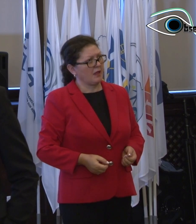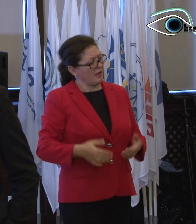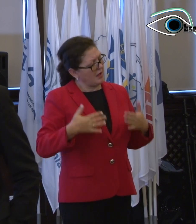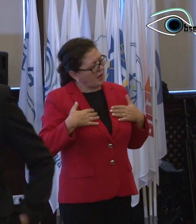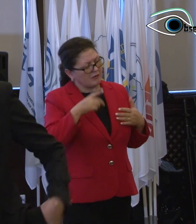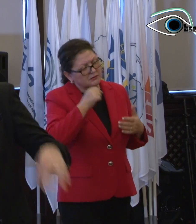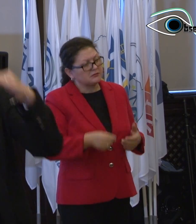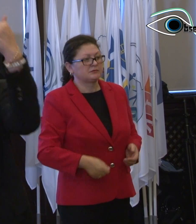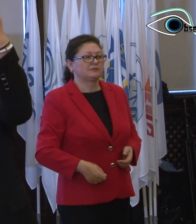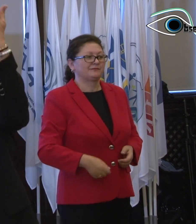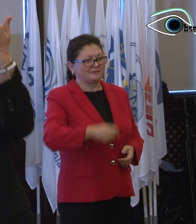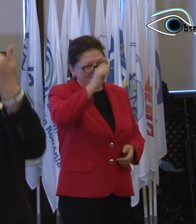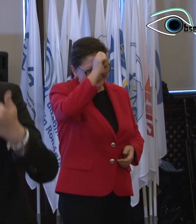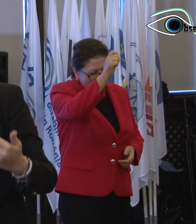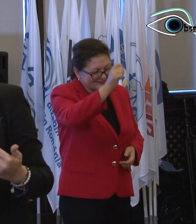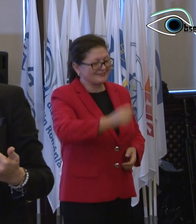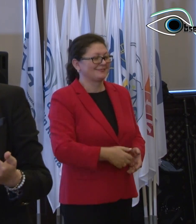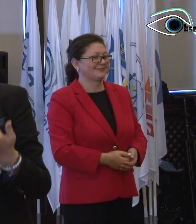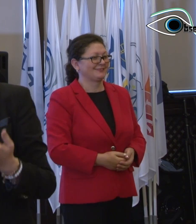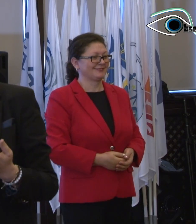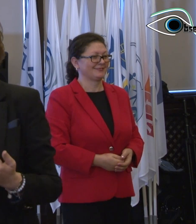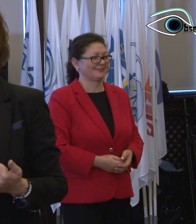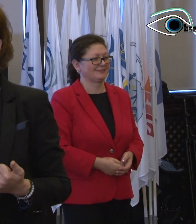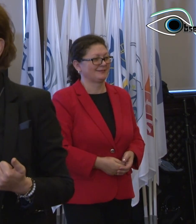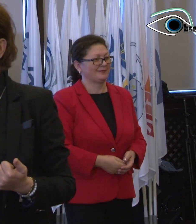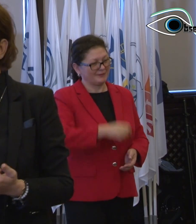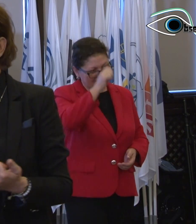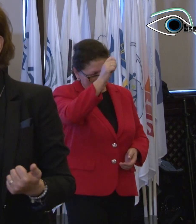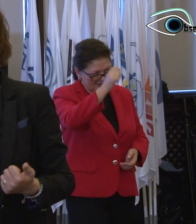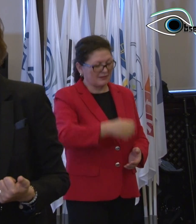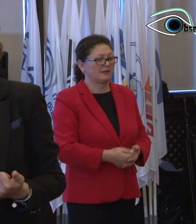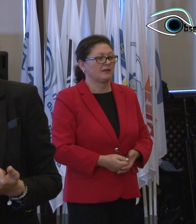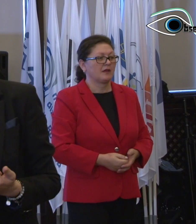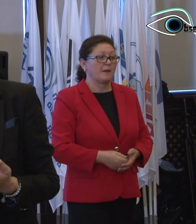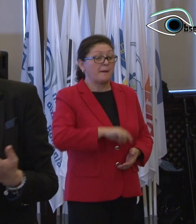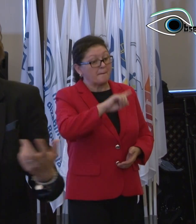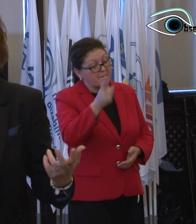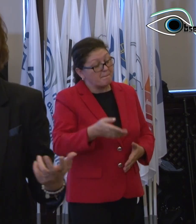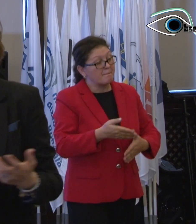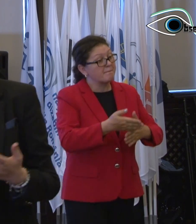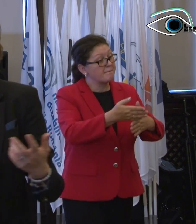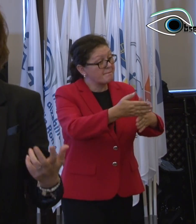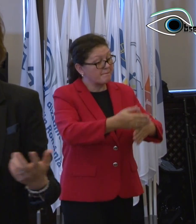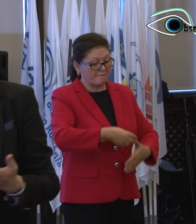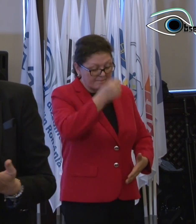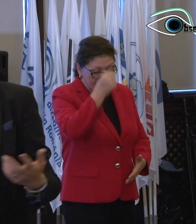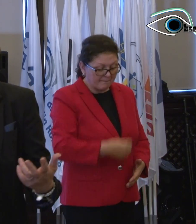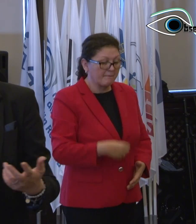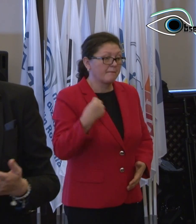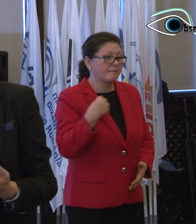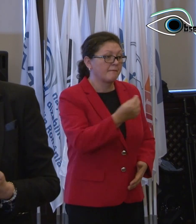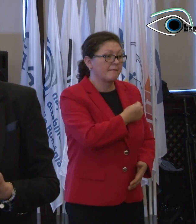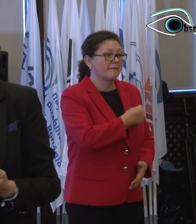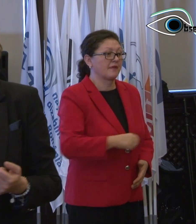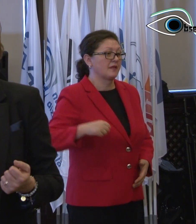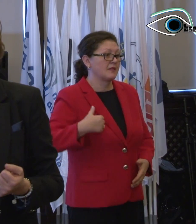devreme că nu e la nivelul la care ar trebui să se manifestă, dar încă există. Poate ne ajută ortodoxia. Suntem mai plecați,